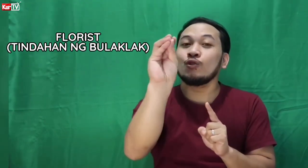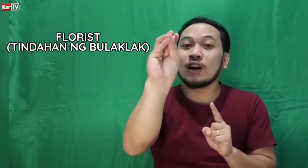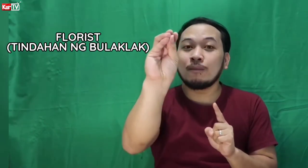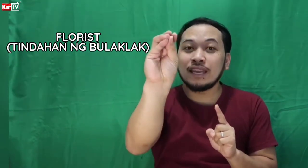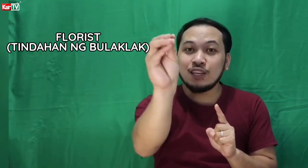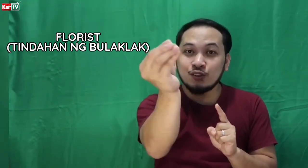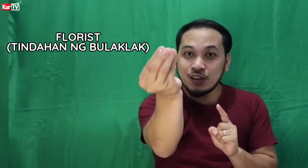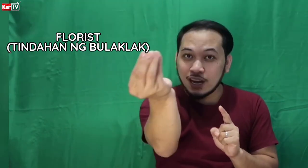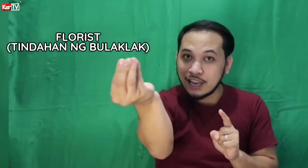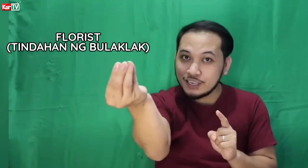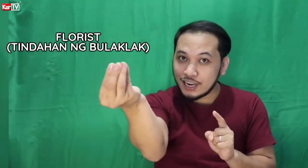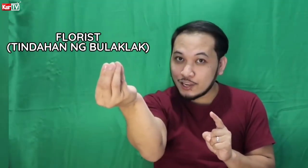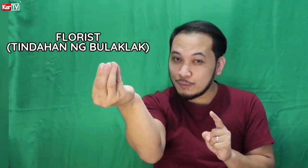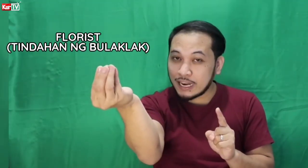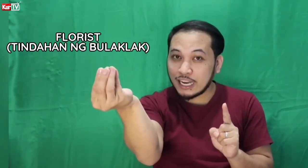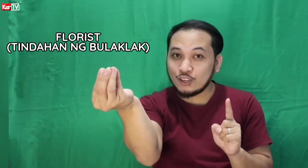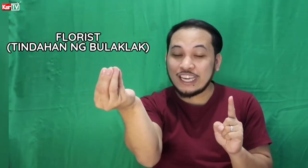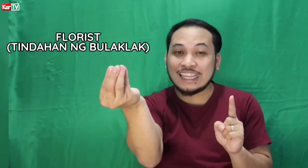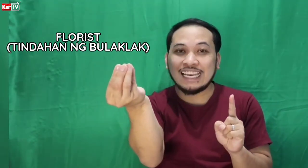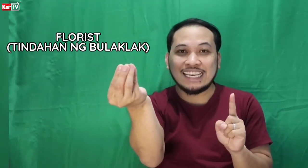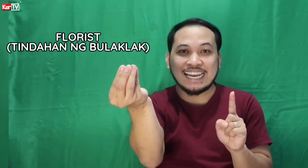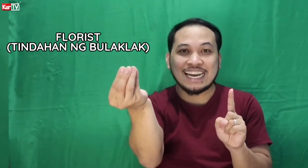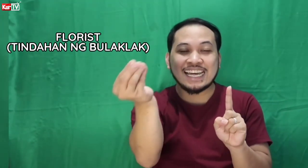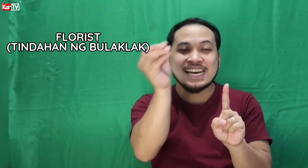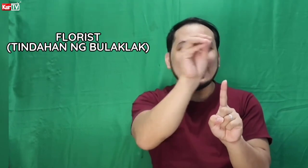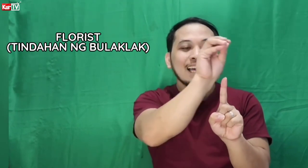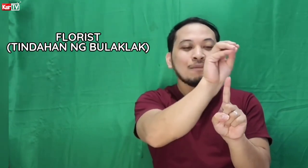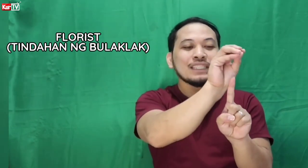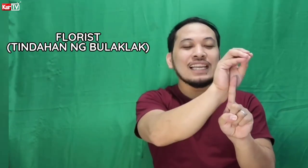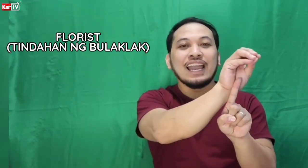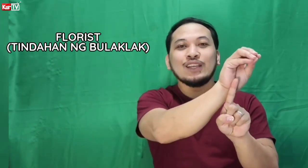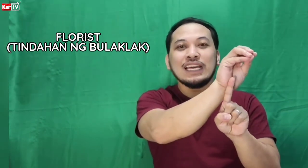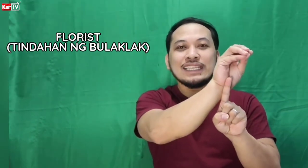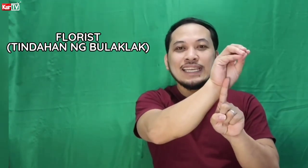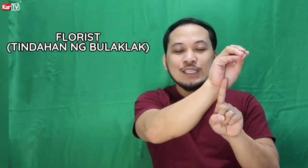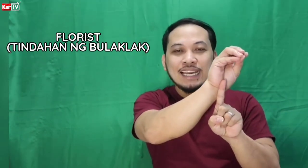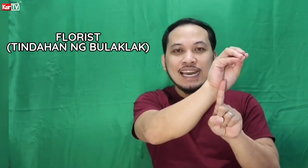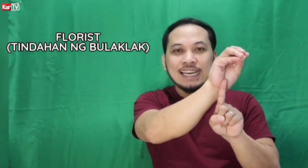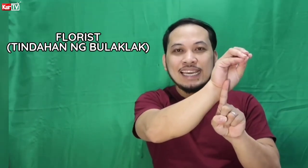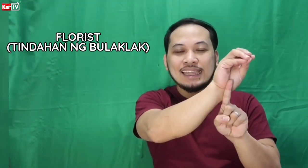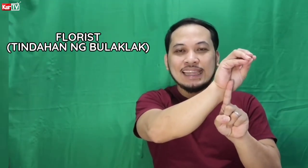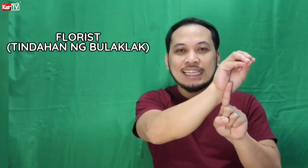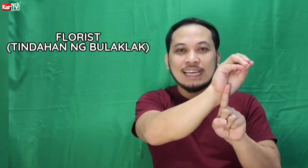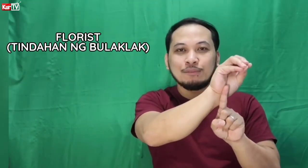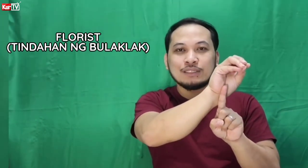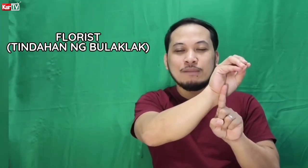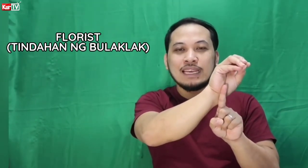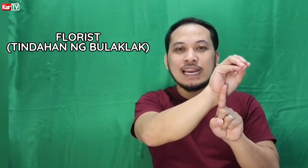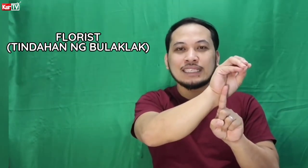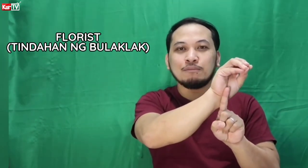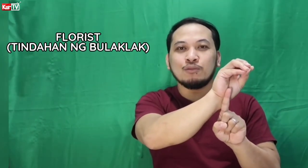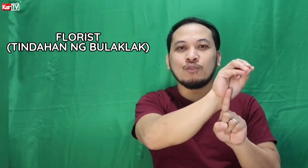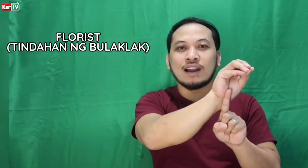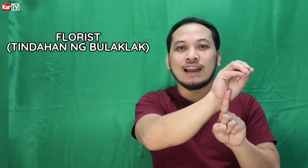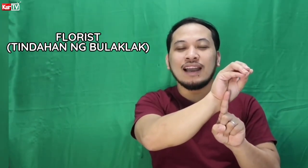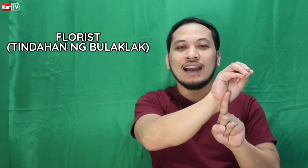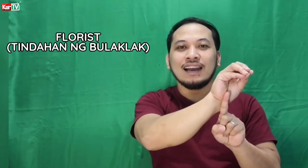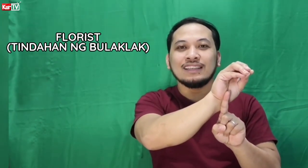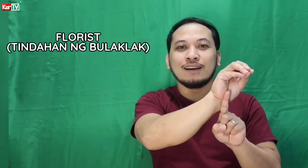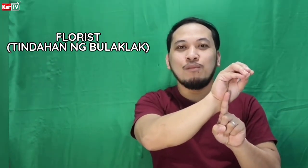yung kamay ninyo na nakaganyan kayo. para kayong italian. Tapos ilagay nyo lang siya dito sa gitna. Tapos bigla siyang bubuka. Nag